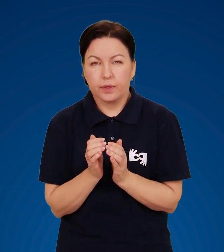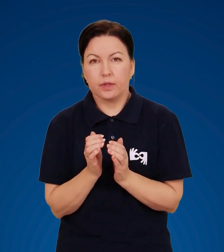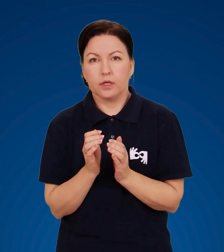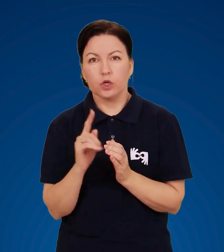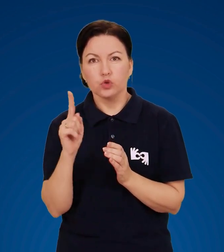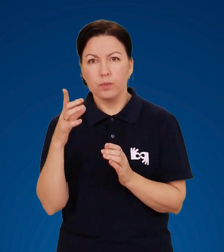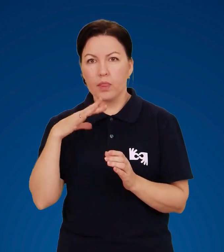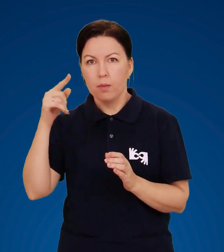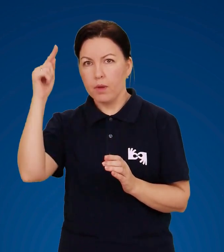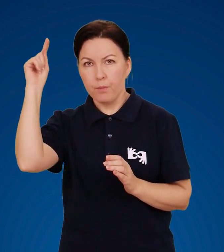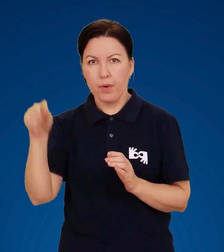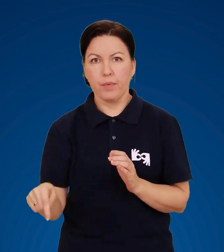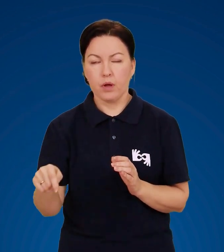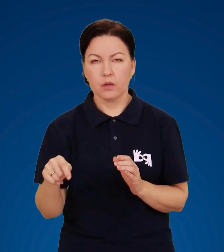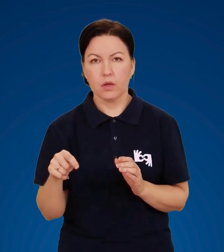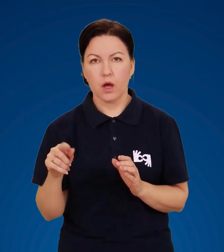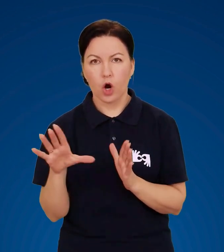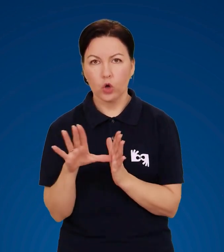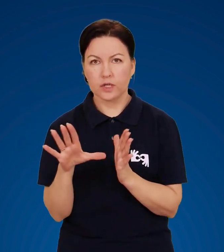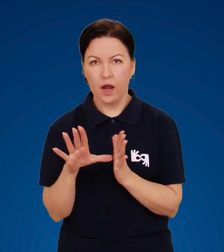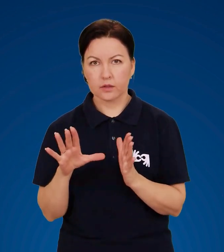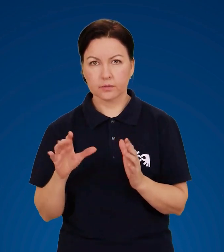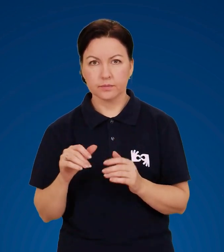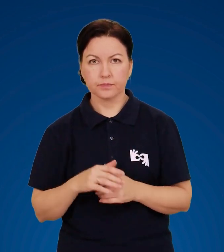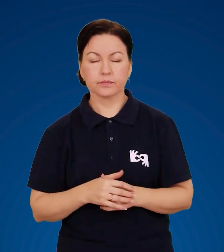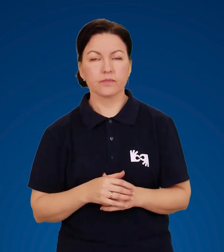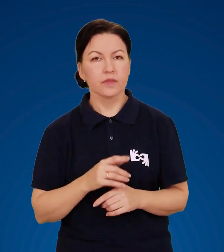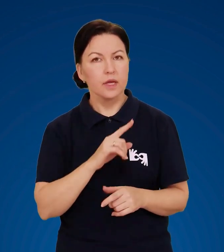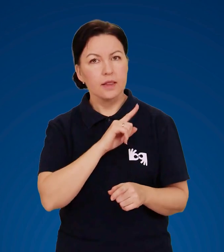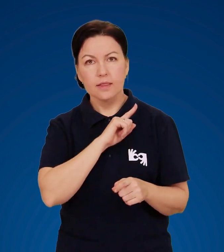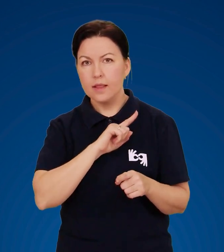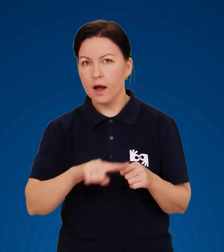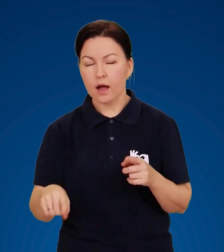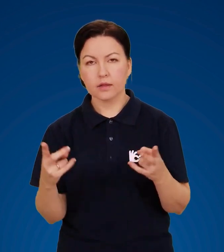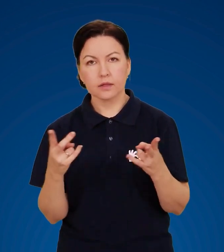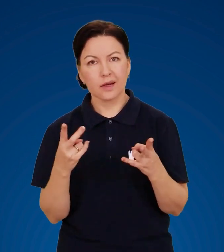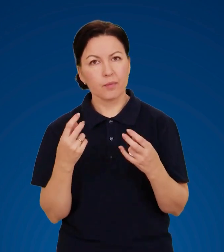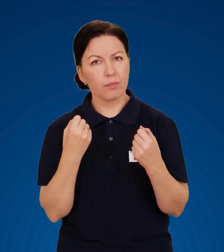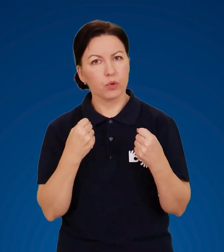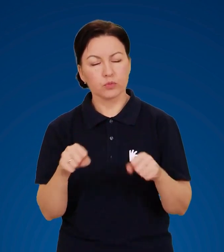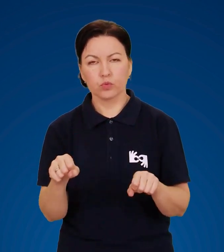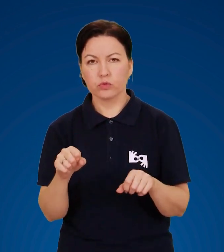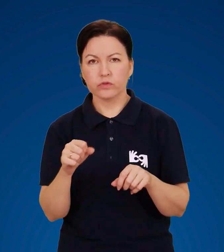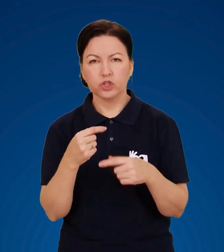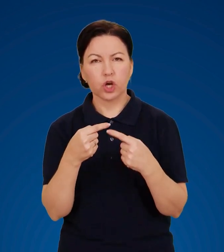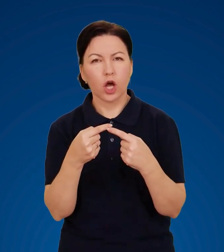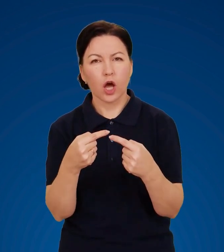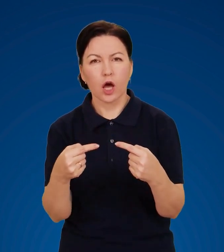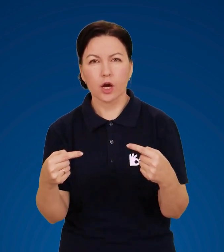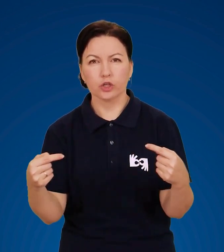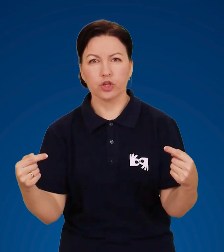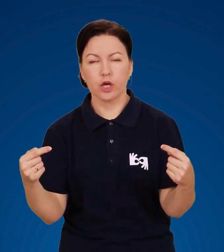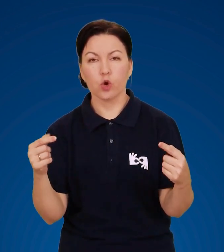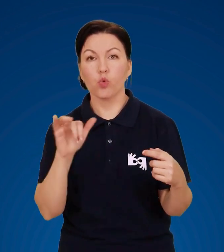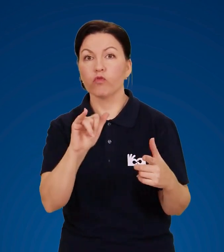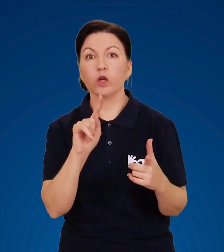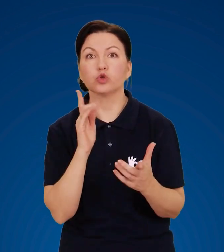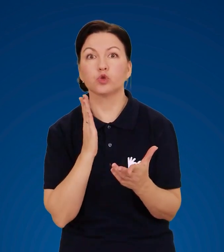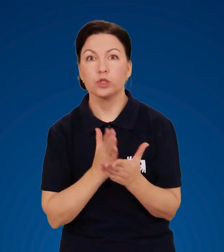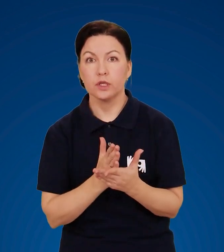площу можливого ураження розрядом. Негайно треба позбутися речей, які є